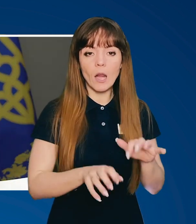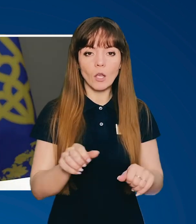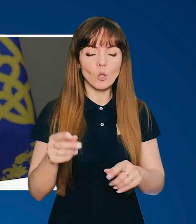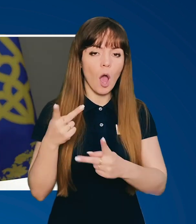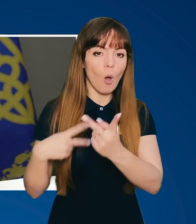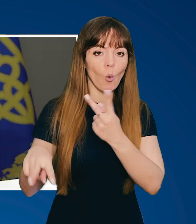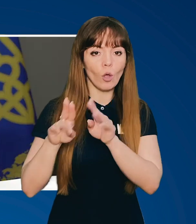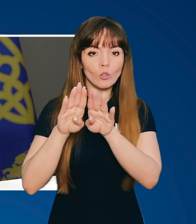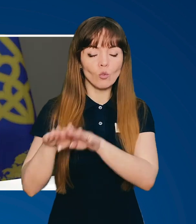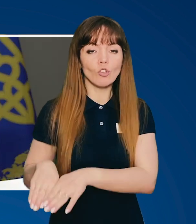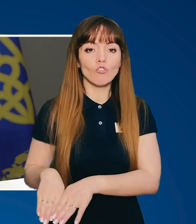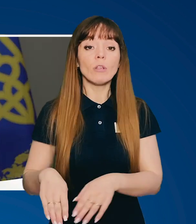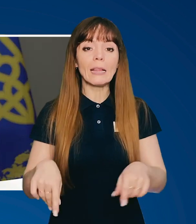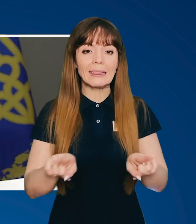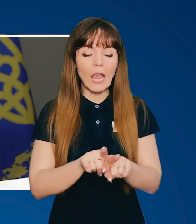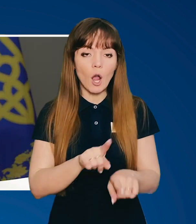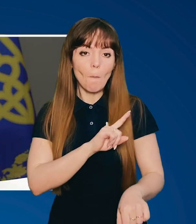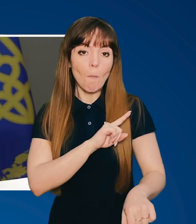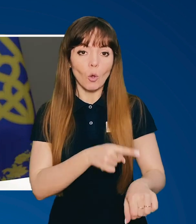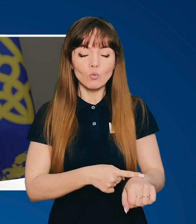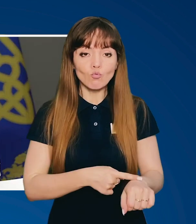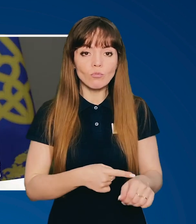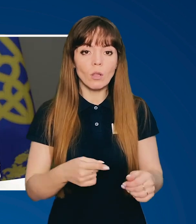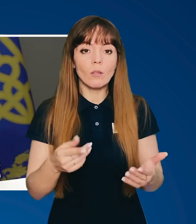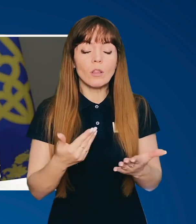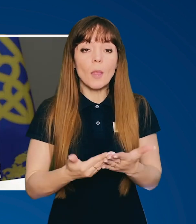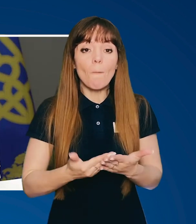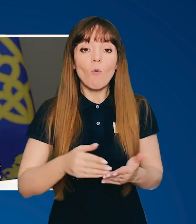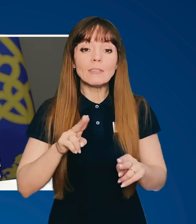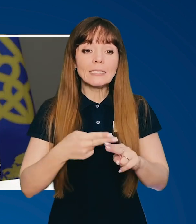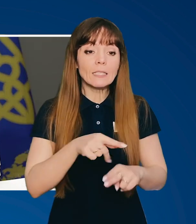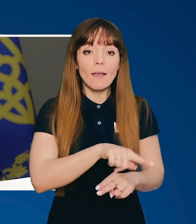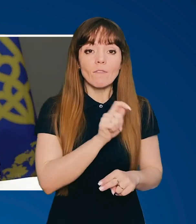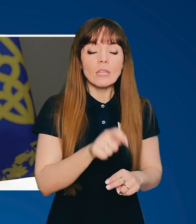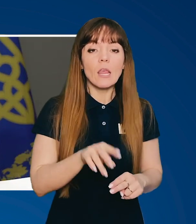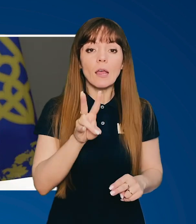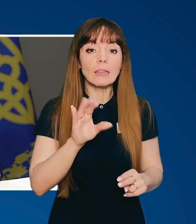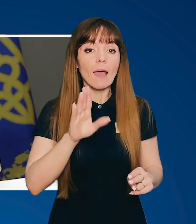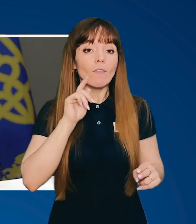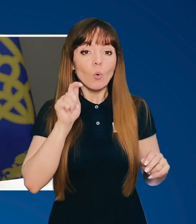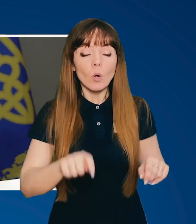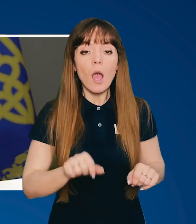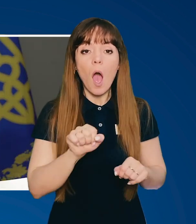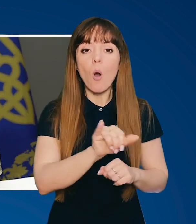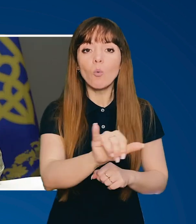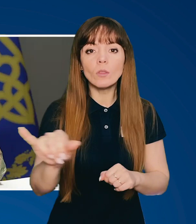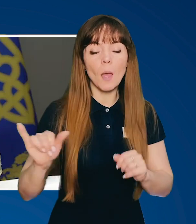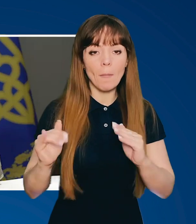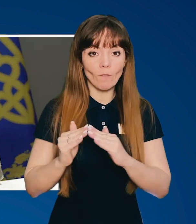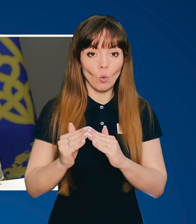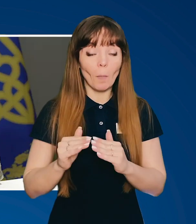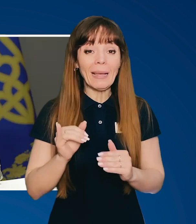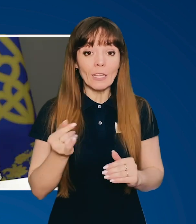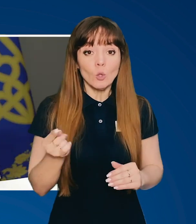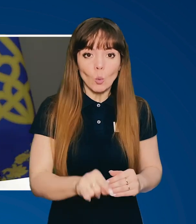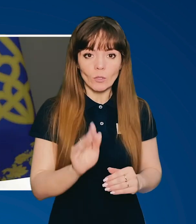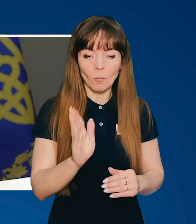агрестор однозначно. Так потужно. Не мов ця війна не в Україні, а у тебе вдома. Тоді буде